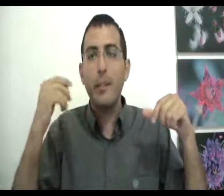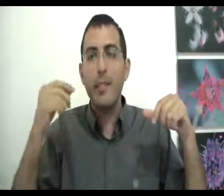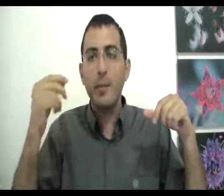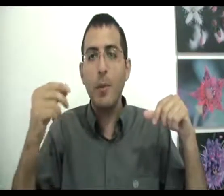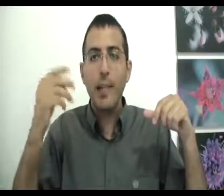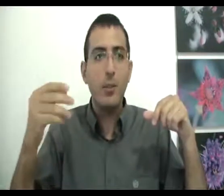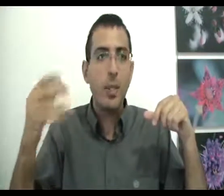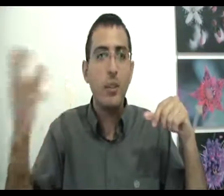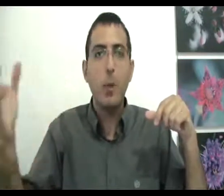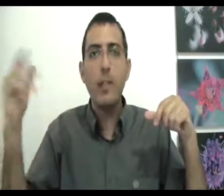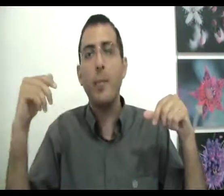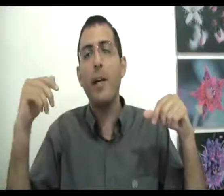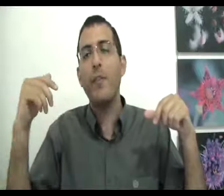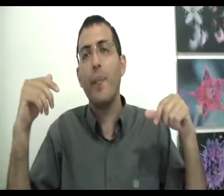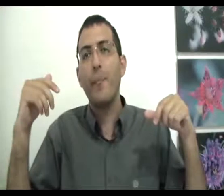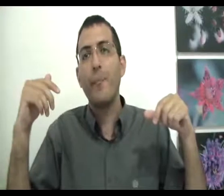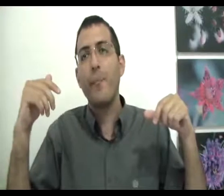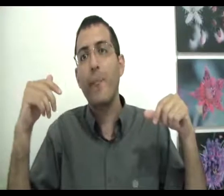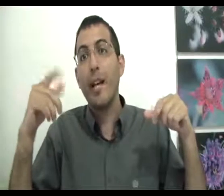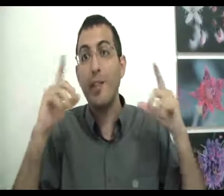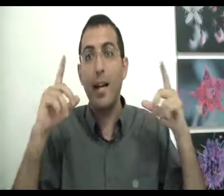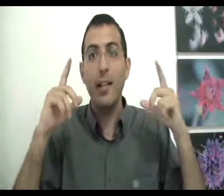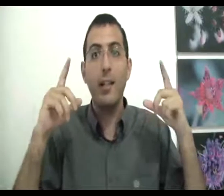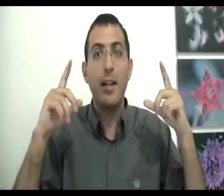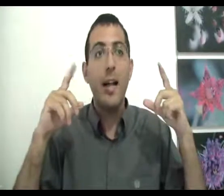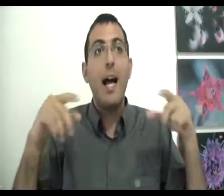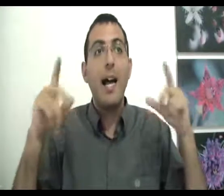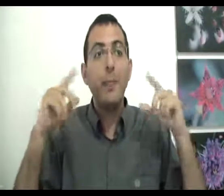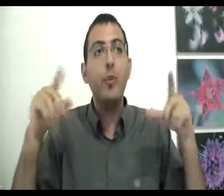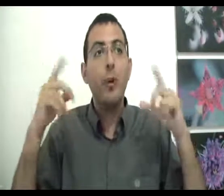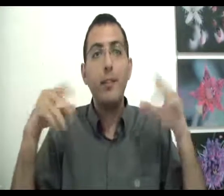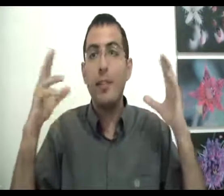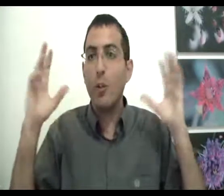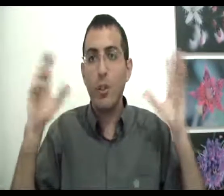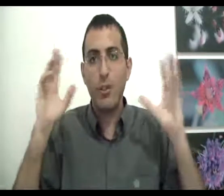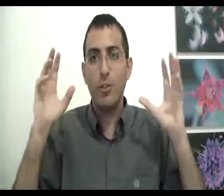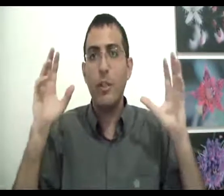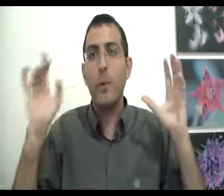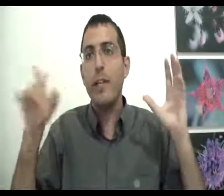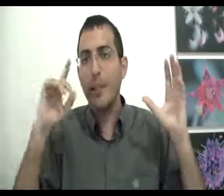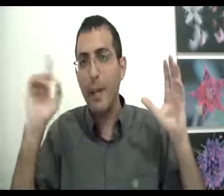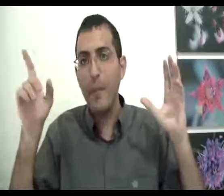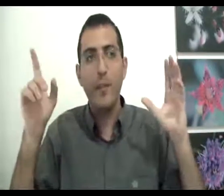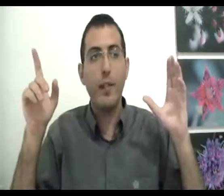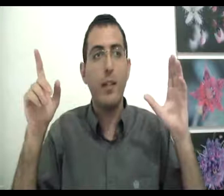שבעצם הוא אומר אני זוכר שאתמול לא הייתי בחיפה אבל האם תיאורטית יכול להיות שאתמול היית גם בחיפה